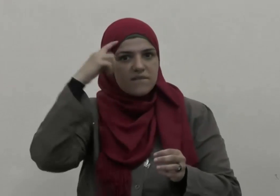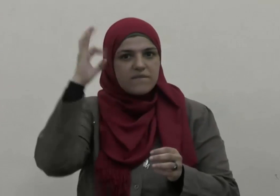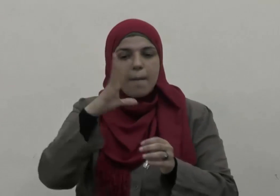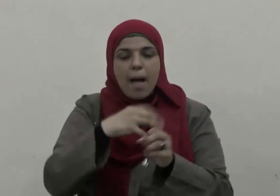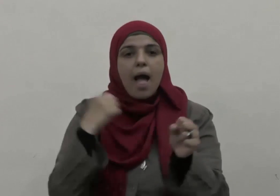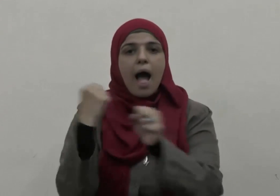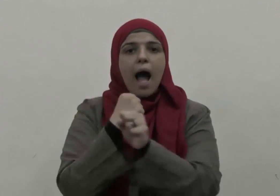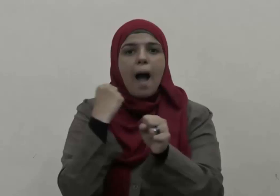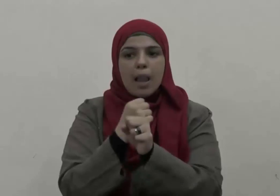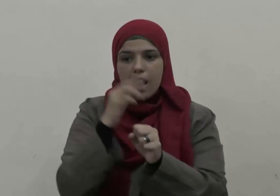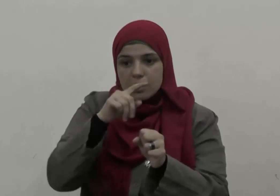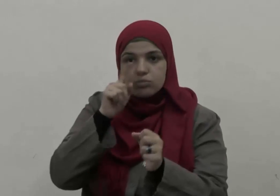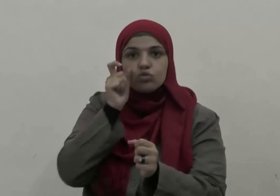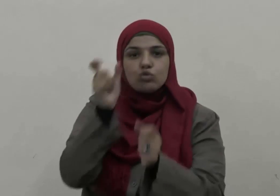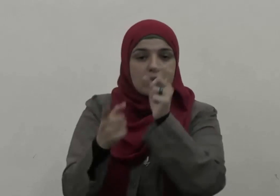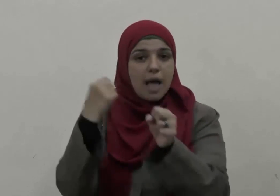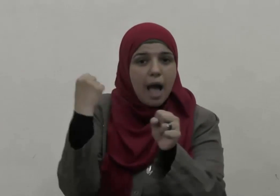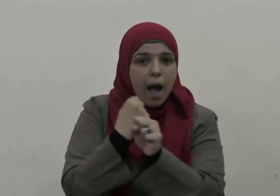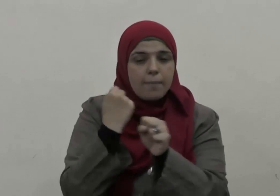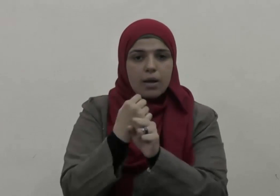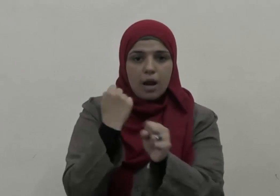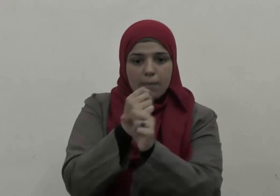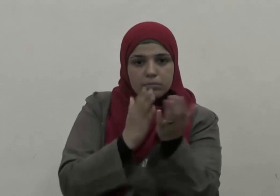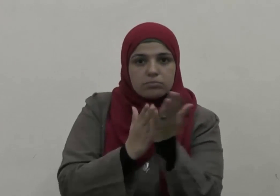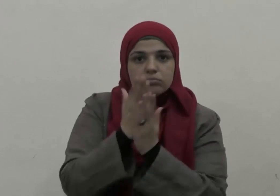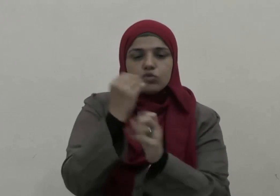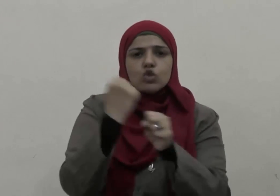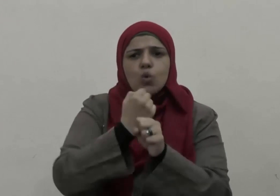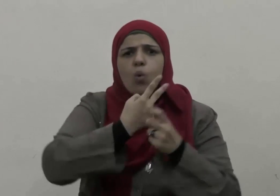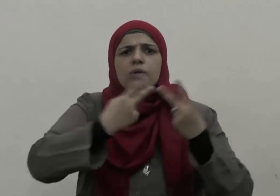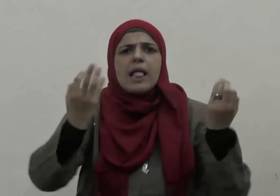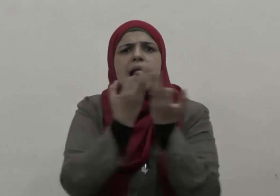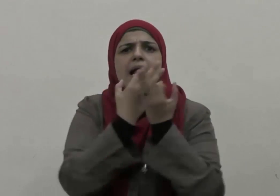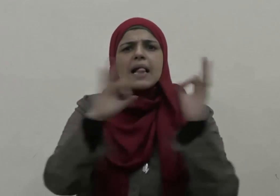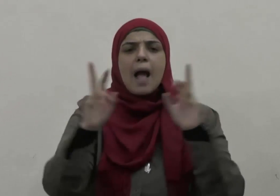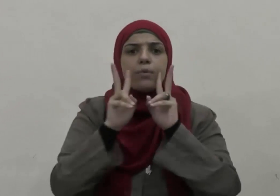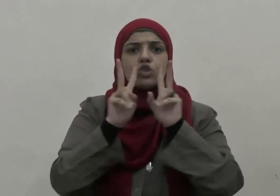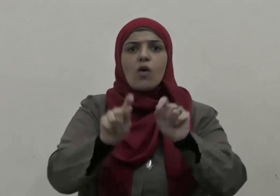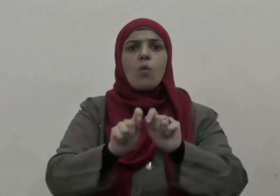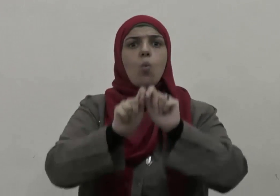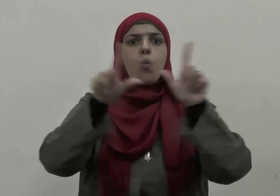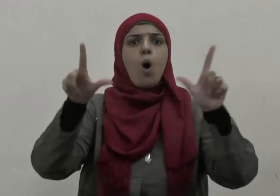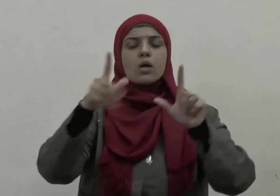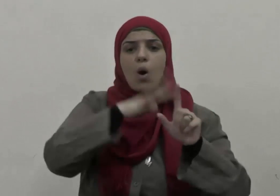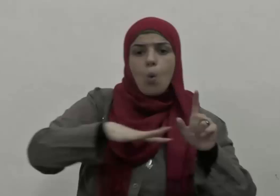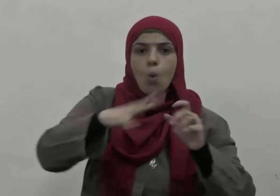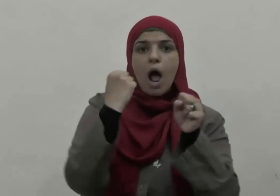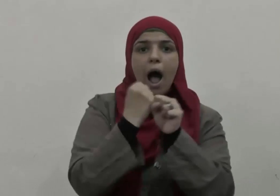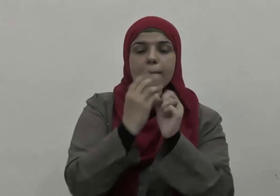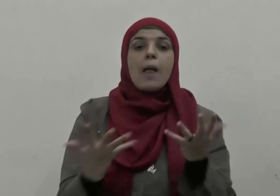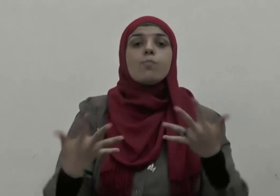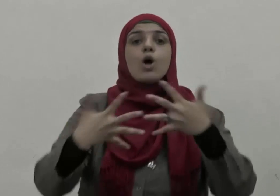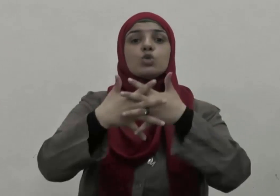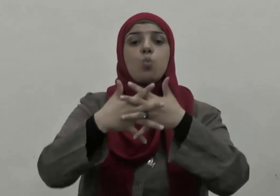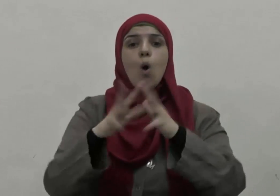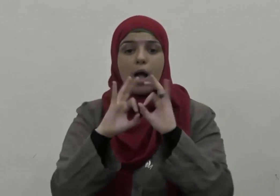أن القيام بالأعمال وأداء المهام بهذه الروح الجماعية